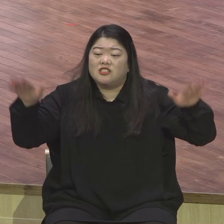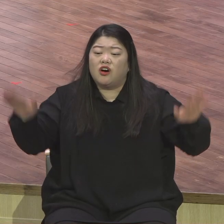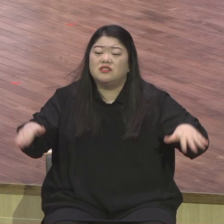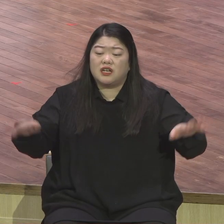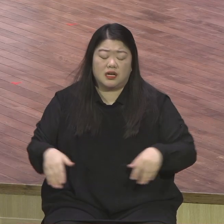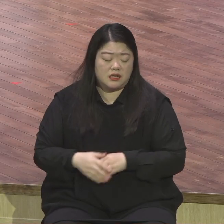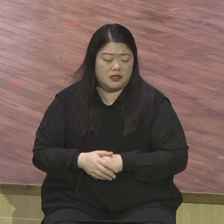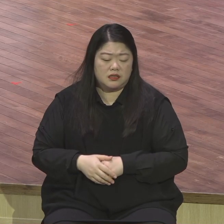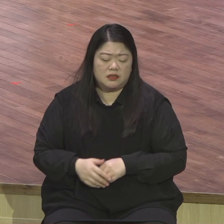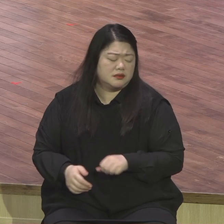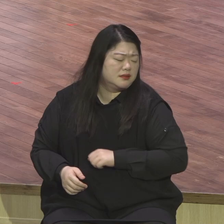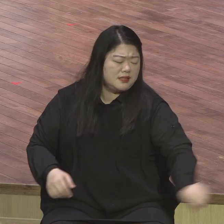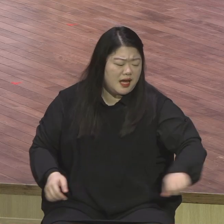깨울 정도로 깊이 잠들었더라